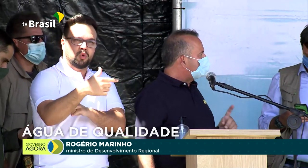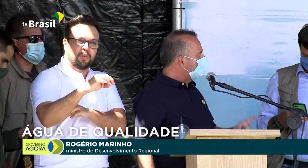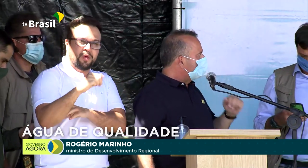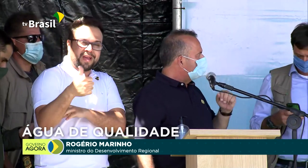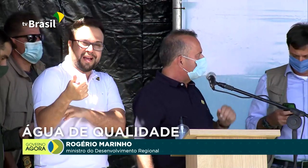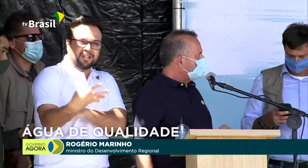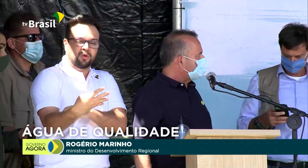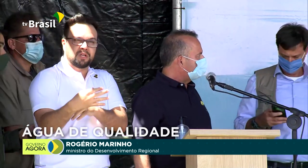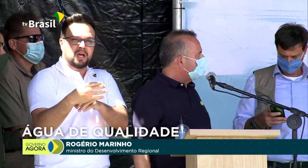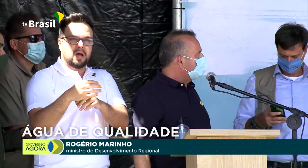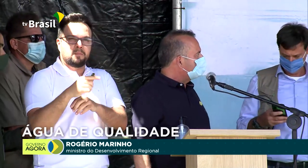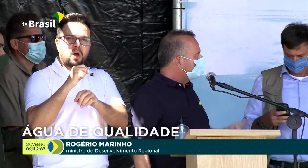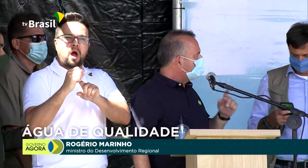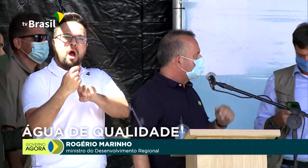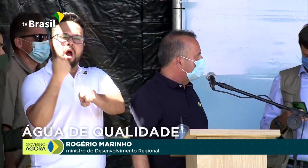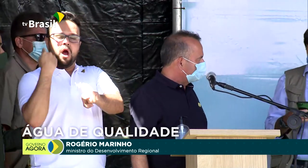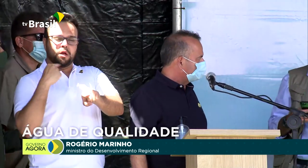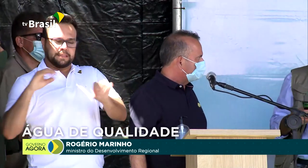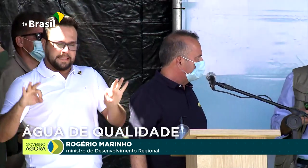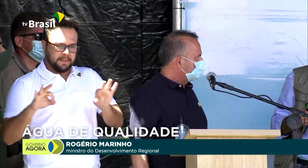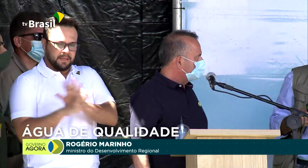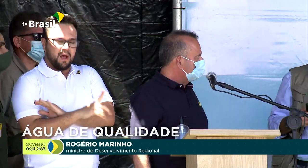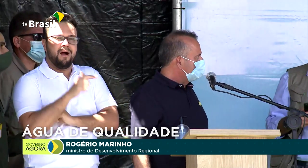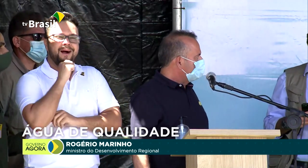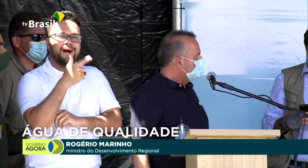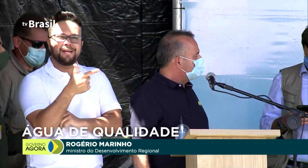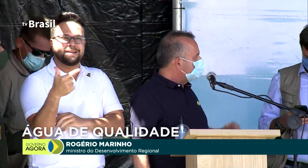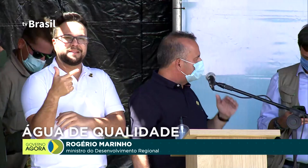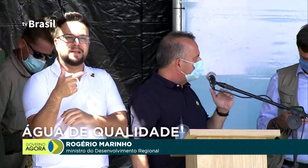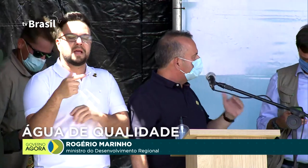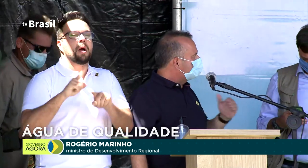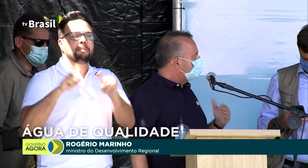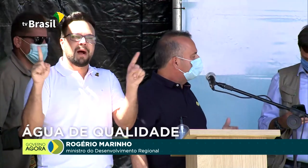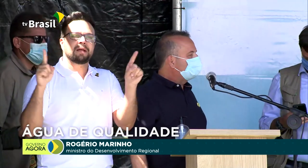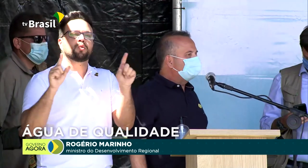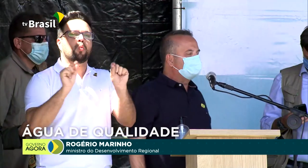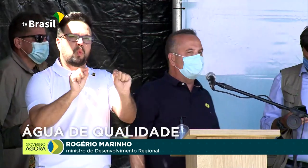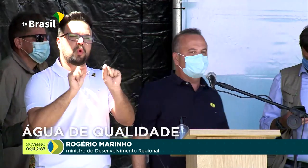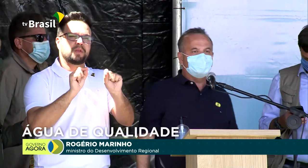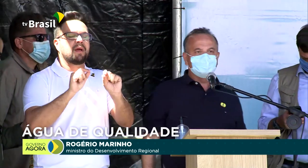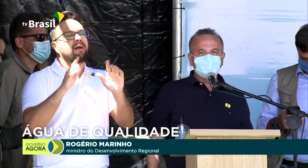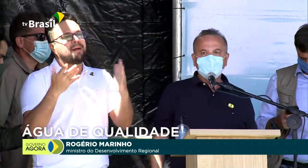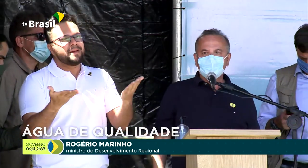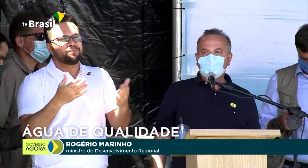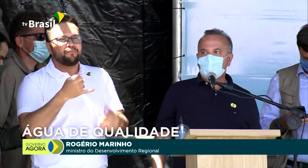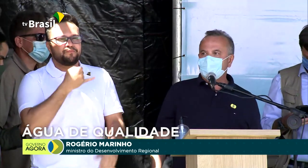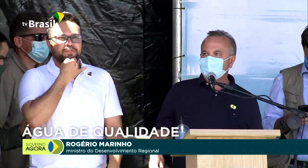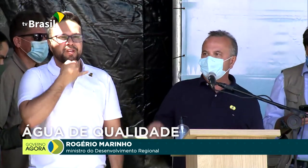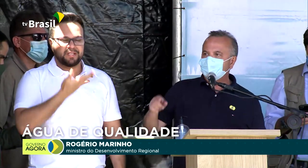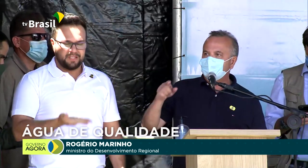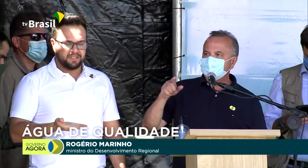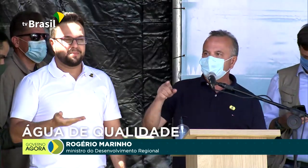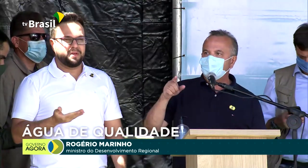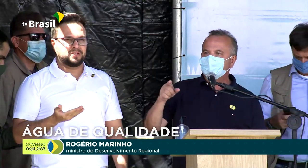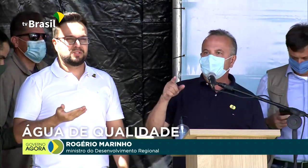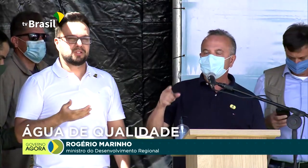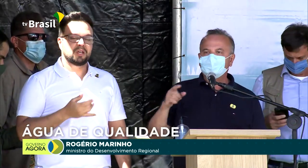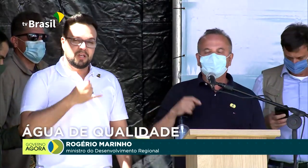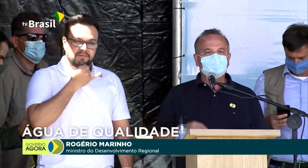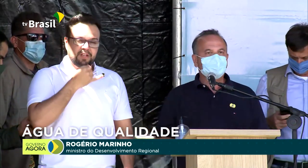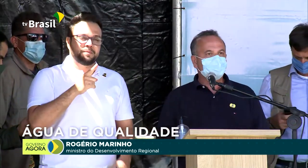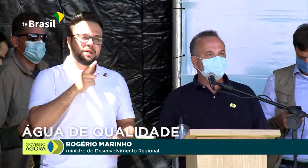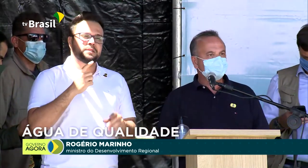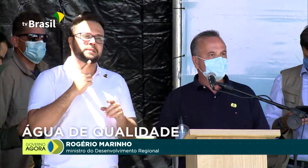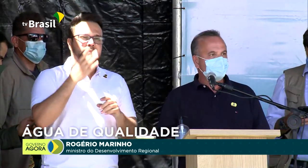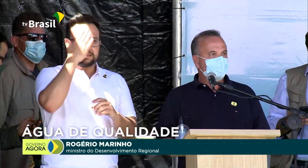deveria estar concluída, Cajada, em menos de dois anos. Mas esse tem sido, infelizmente, o quadro que nós encontramos